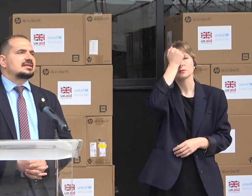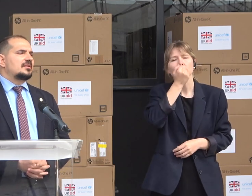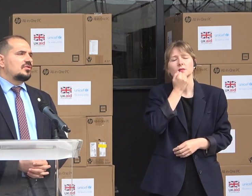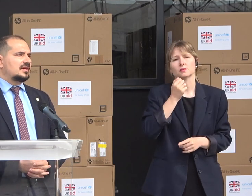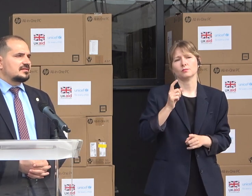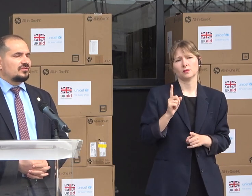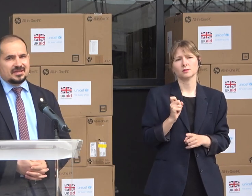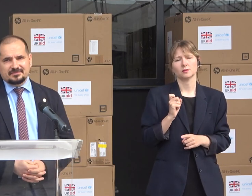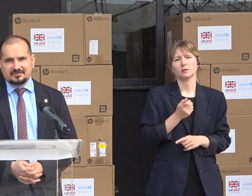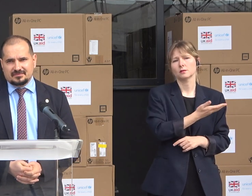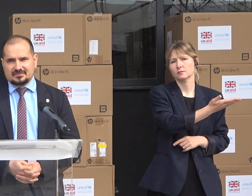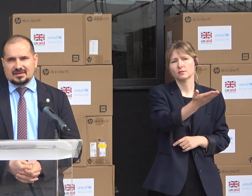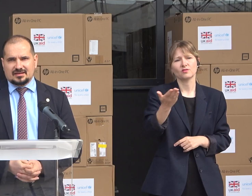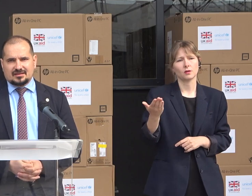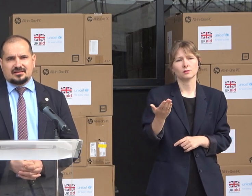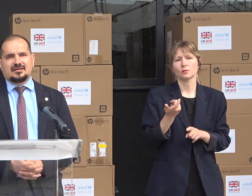cât admirația am eu față de voi.